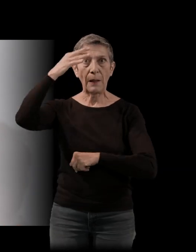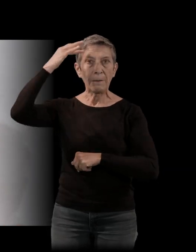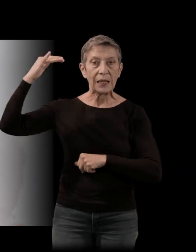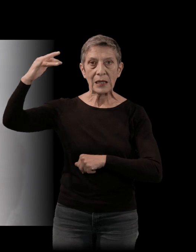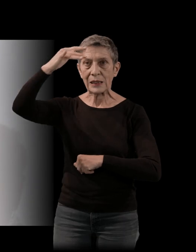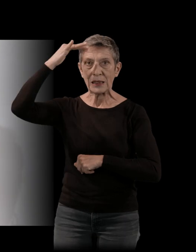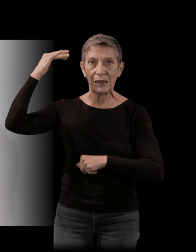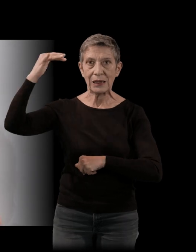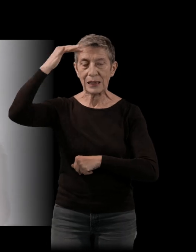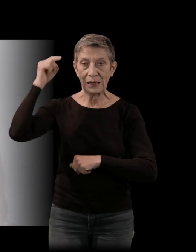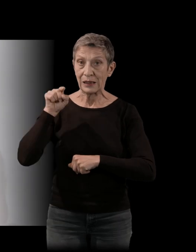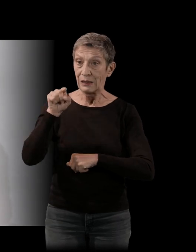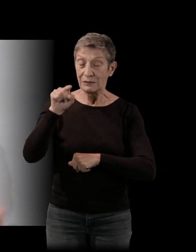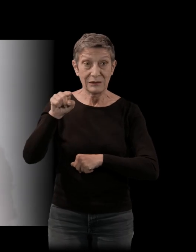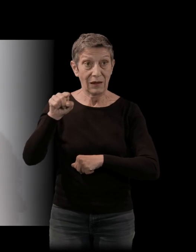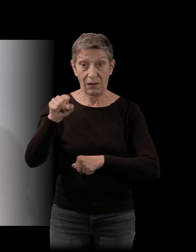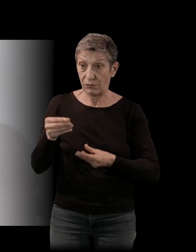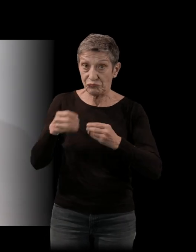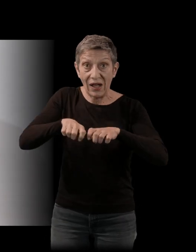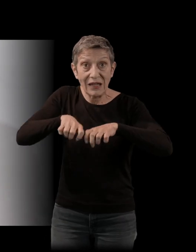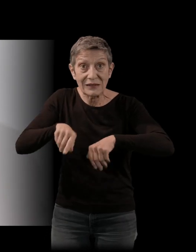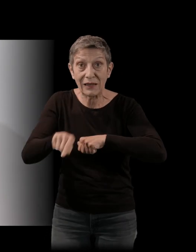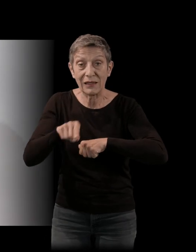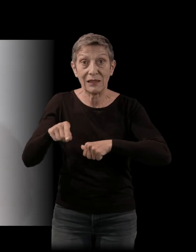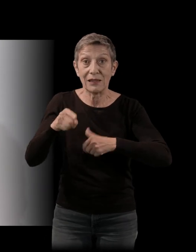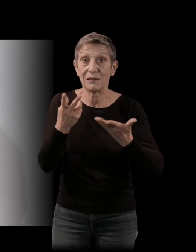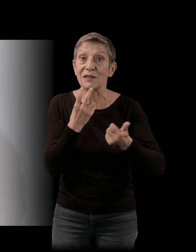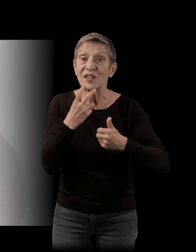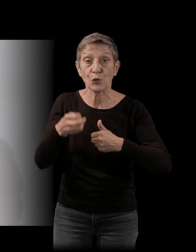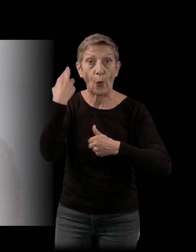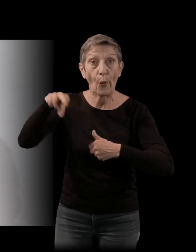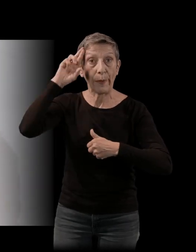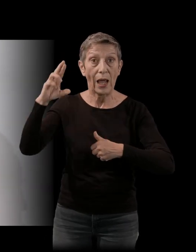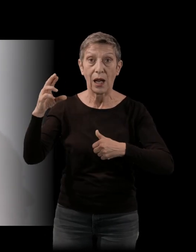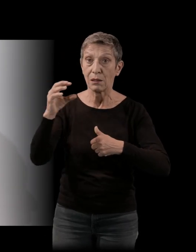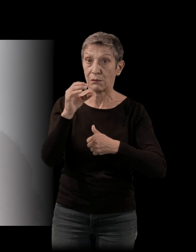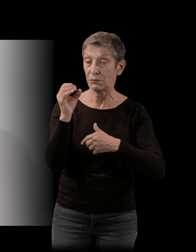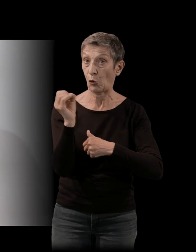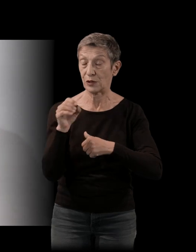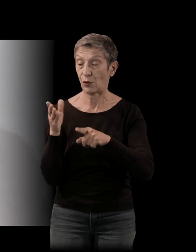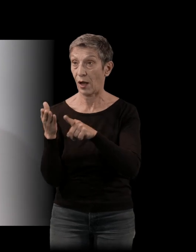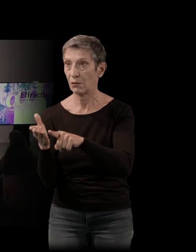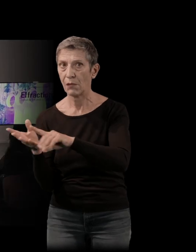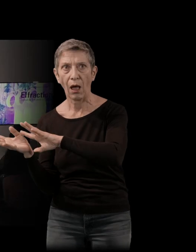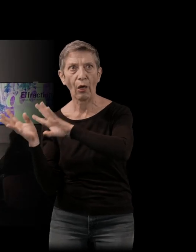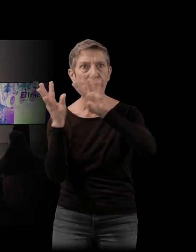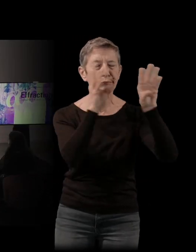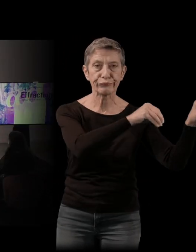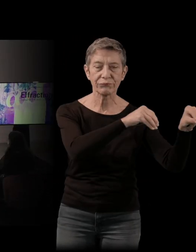civilisation européenne, occidentale, c'est bien celui-là. Et là, c'est déplacé au Brésil, dans les favelas, et ça